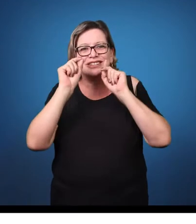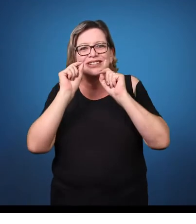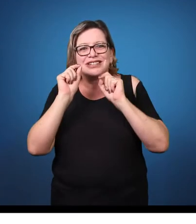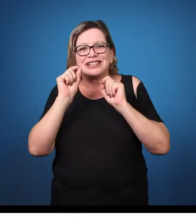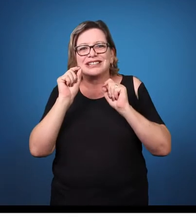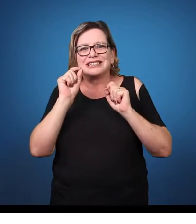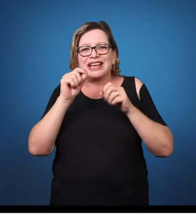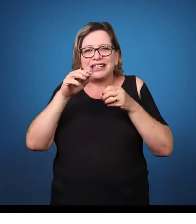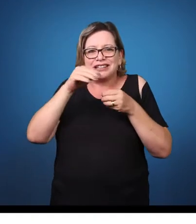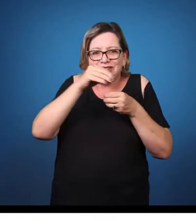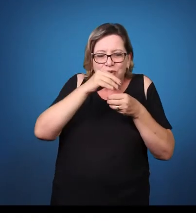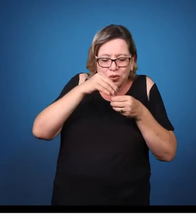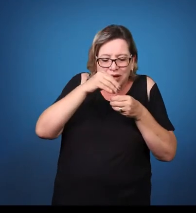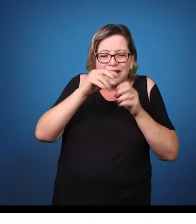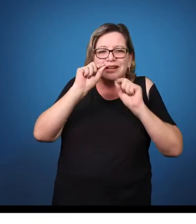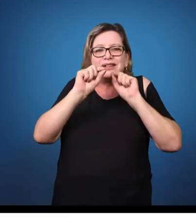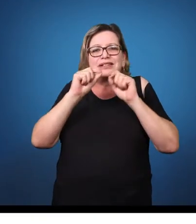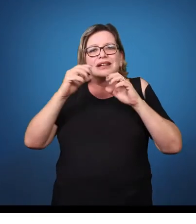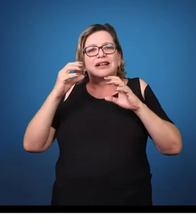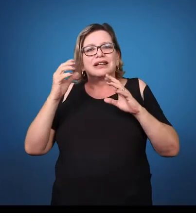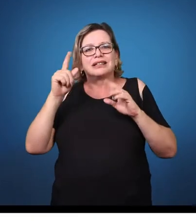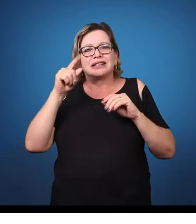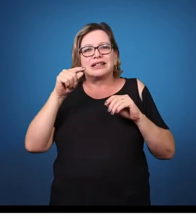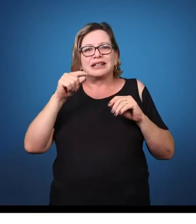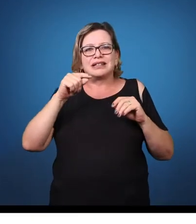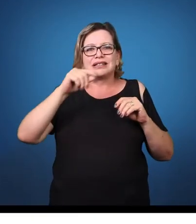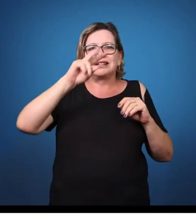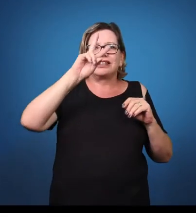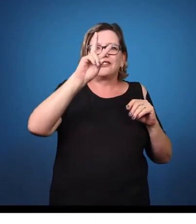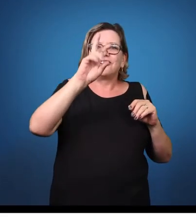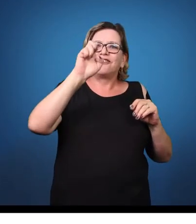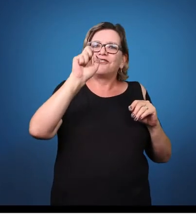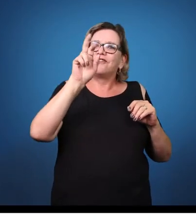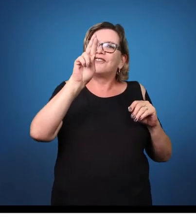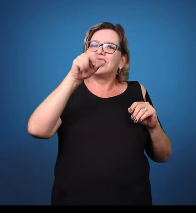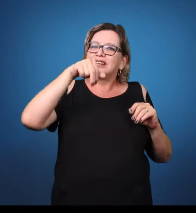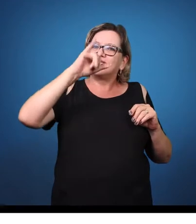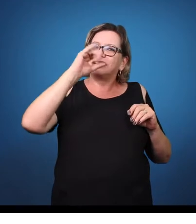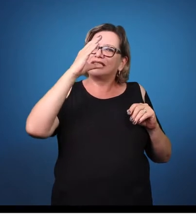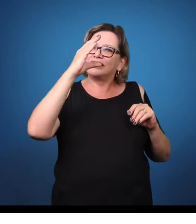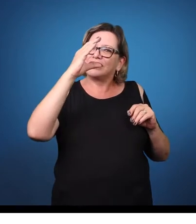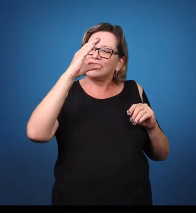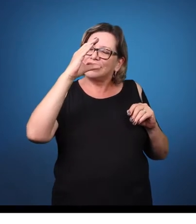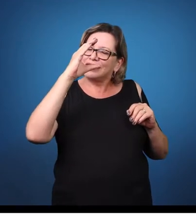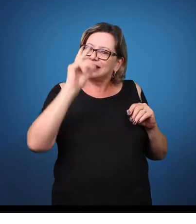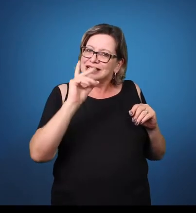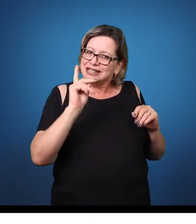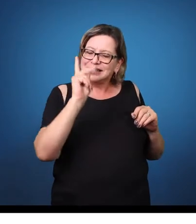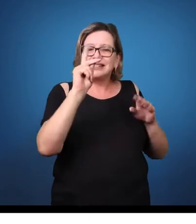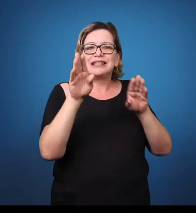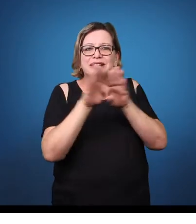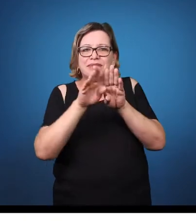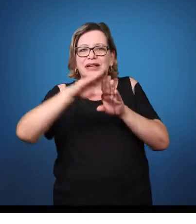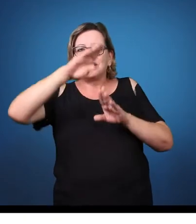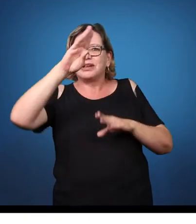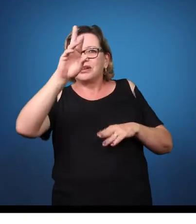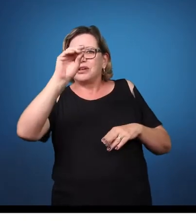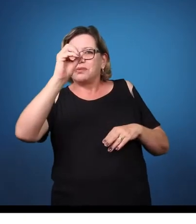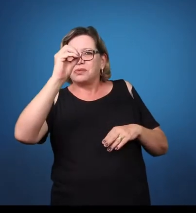Mas hoje, a gente sabe que com a plasticidade, a neurociência, aquela área específica cerebral